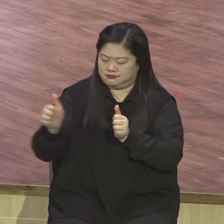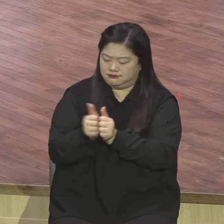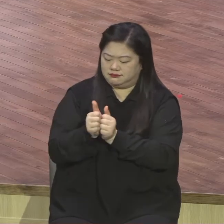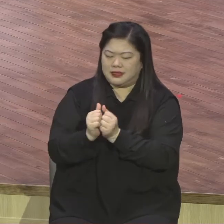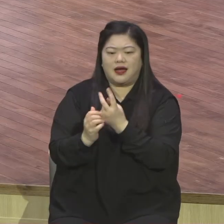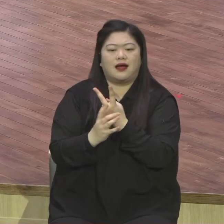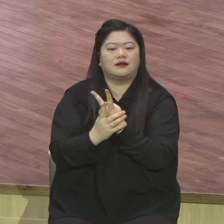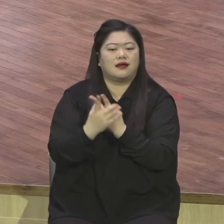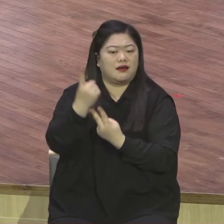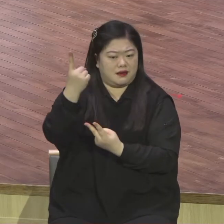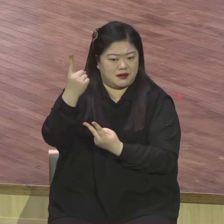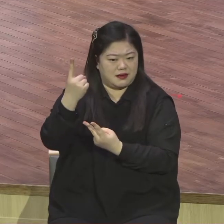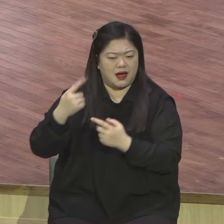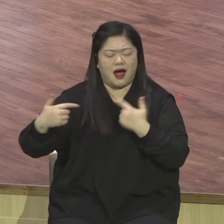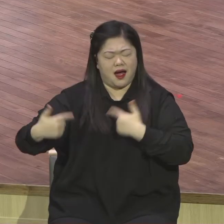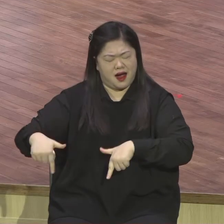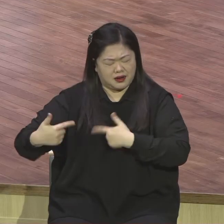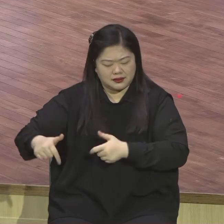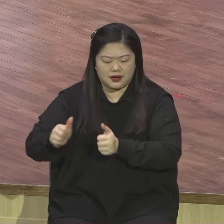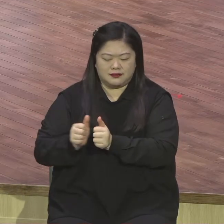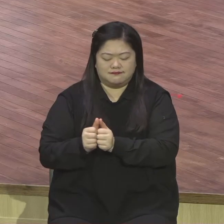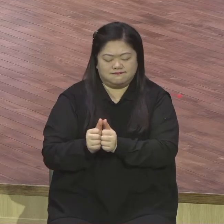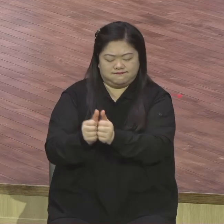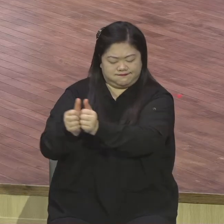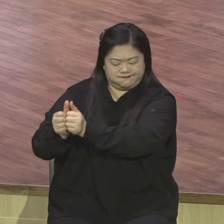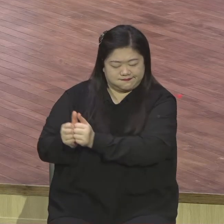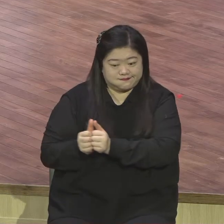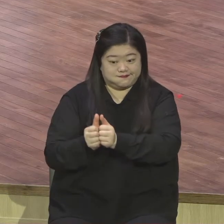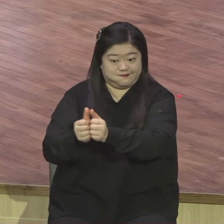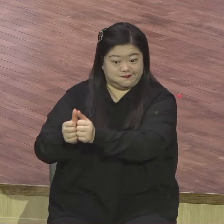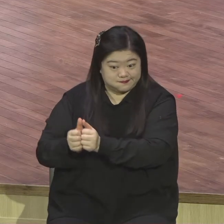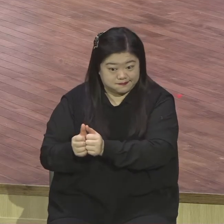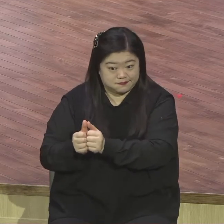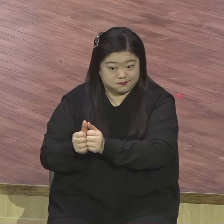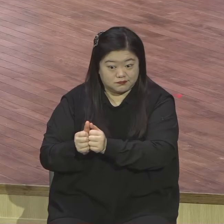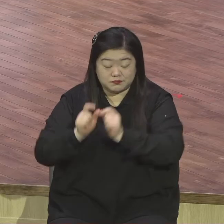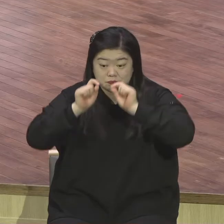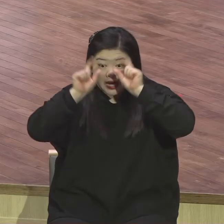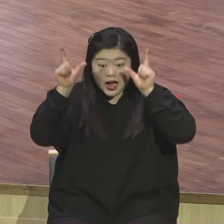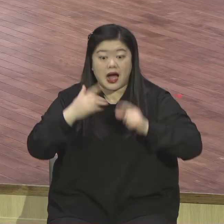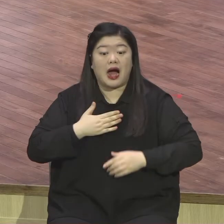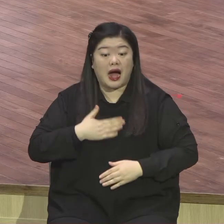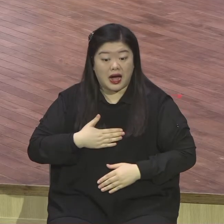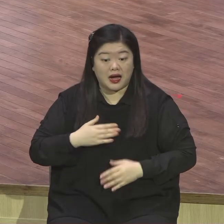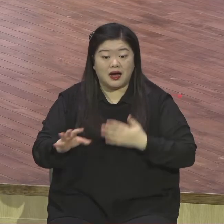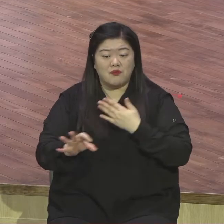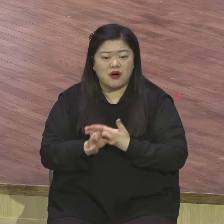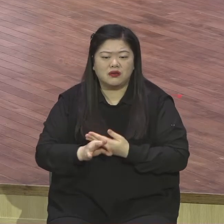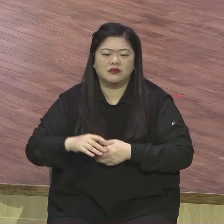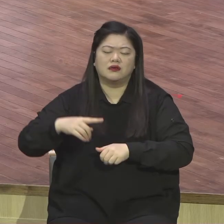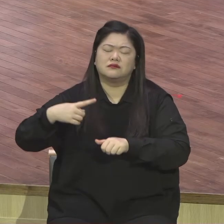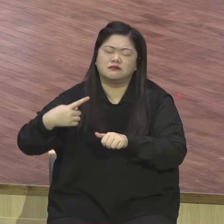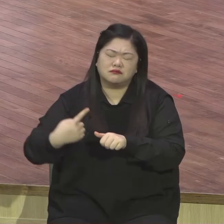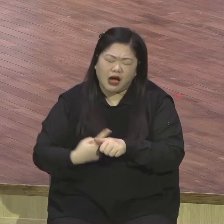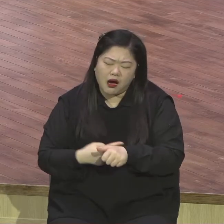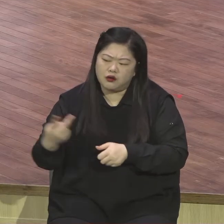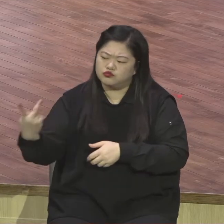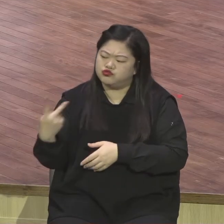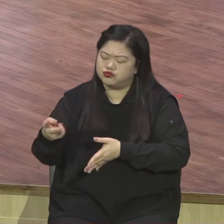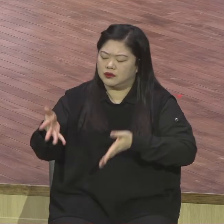나와 함께 계신다라고 실감하게 되면 저절로 기도가 나오게 되어있고 늘 대화하게 되어있죠